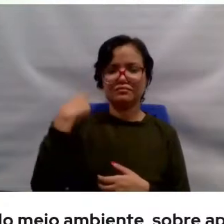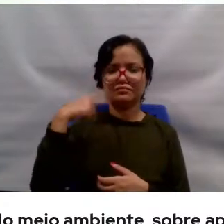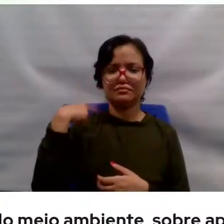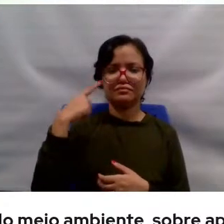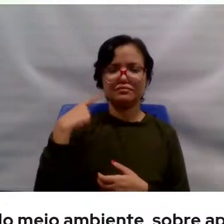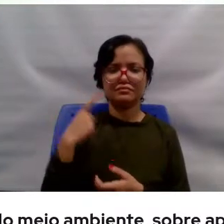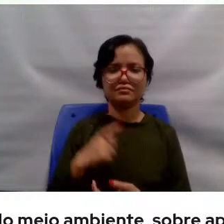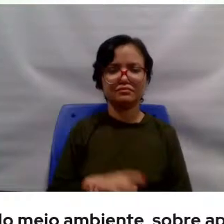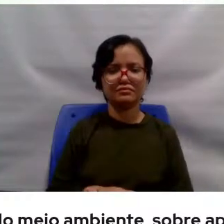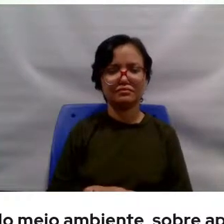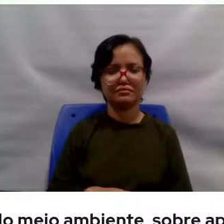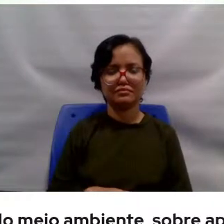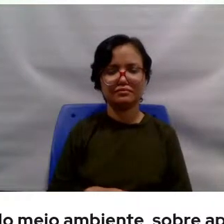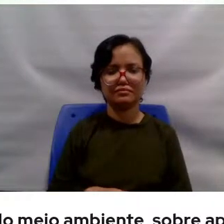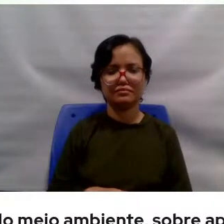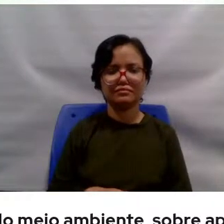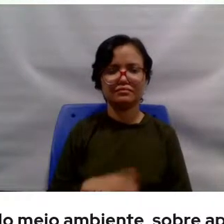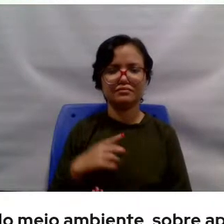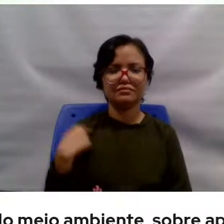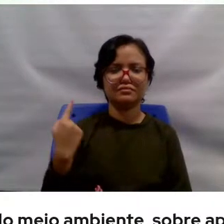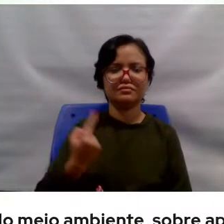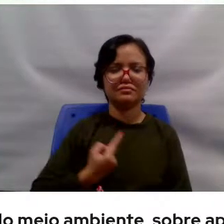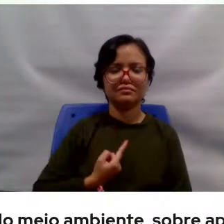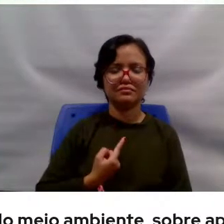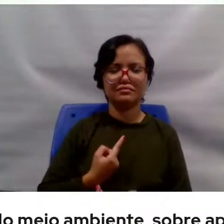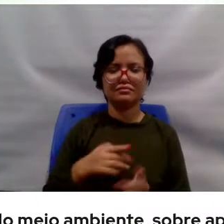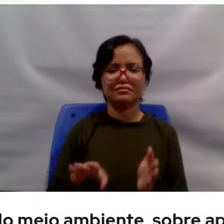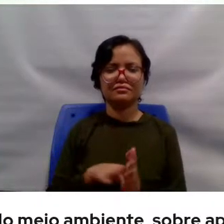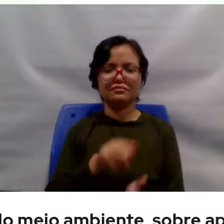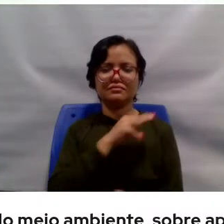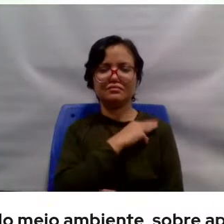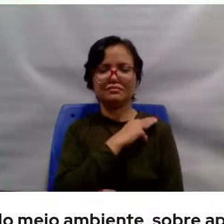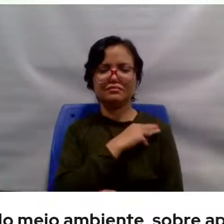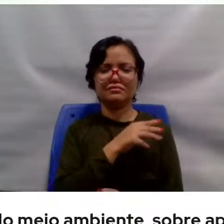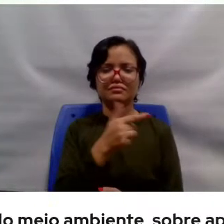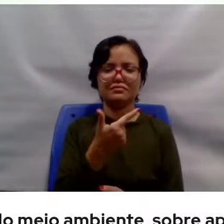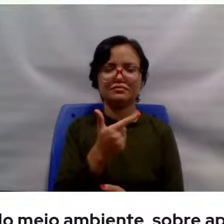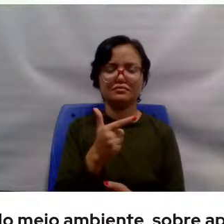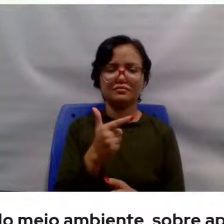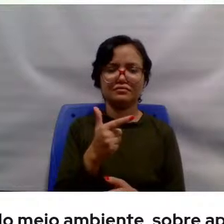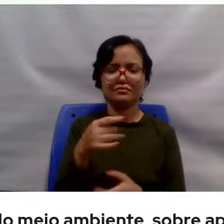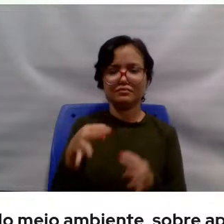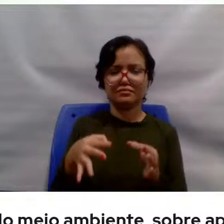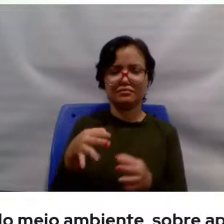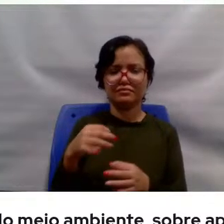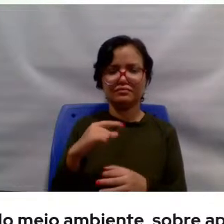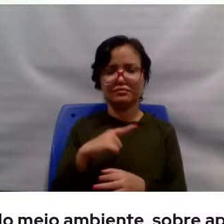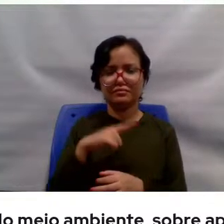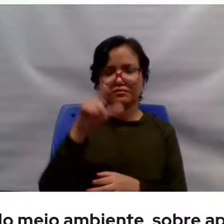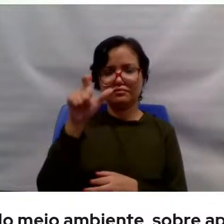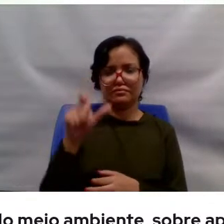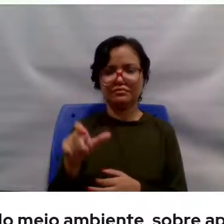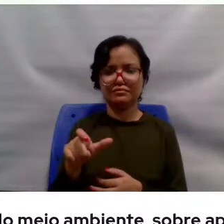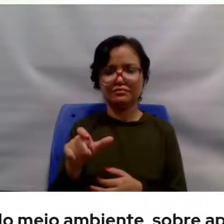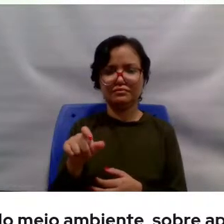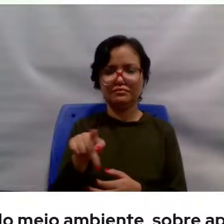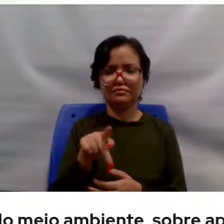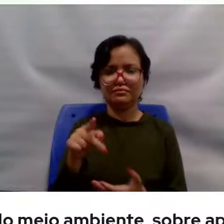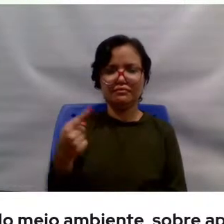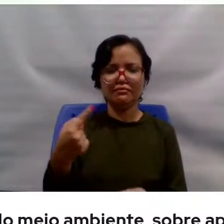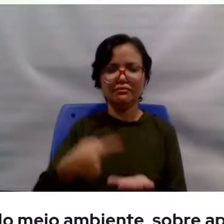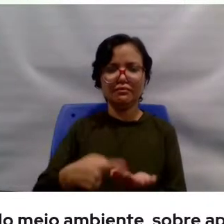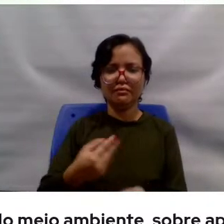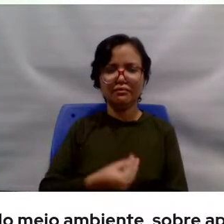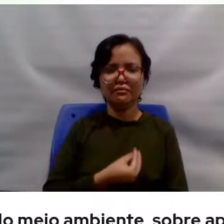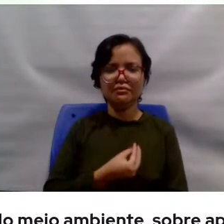muitas certezas, né? Mas, teve um professor que me marcou muito chamado Mariano e ele